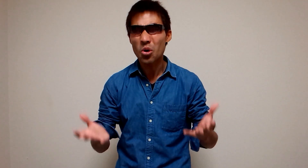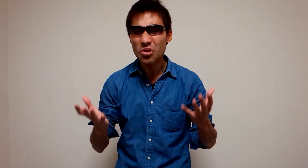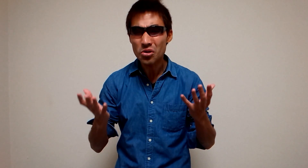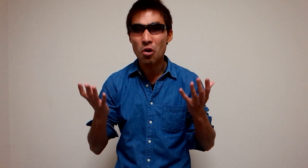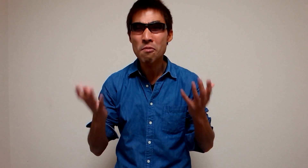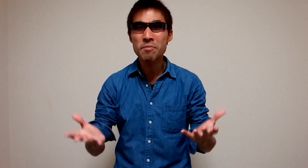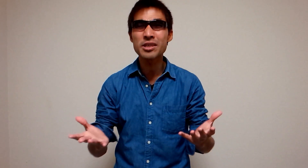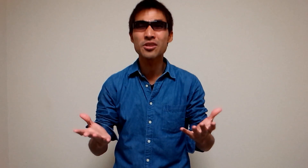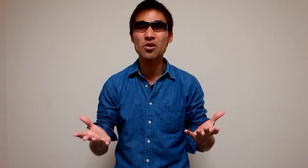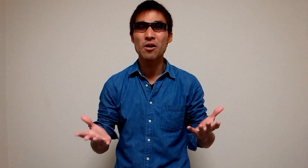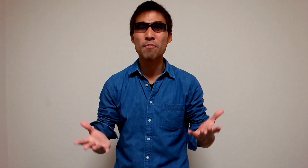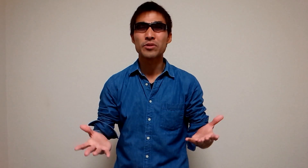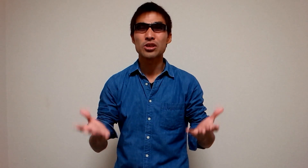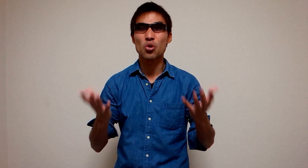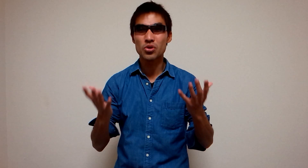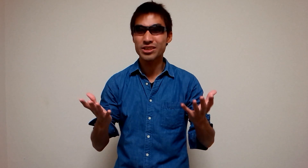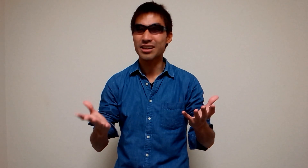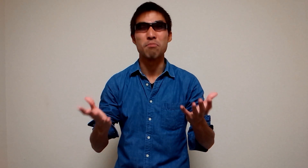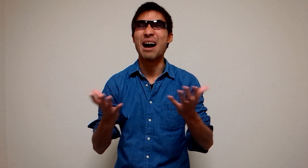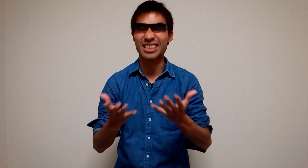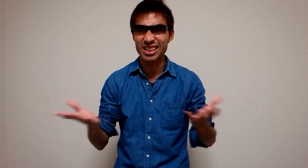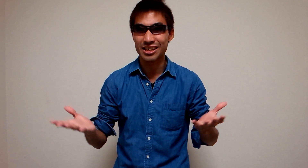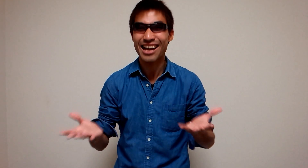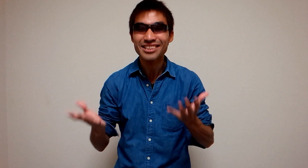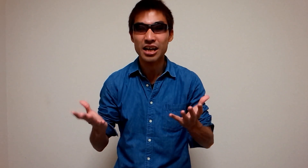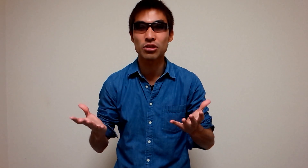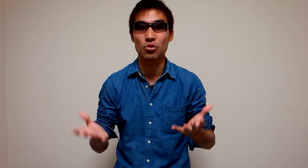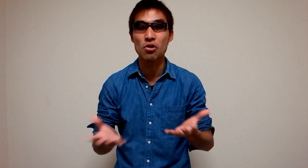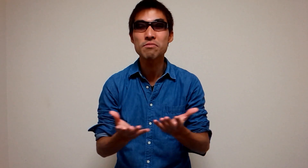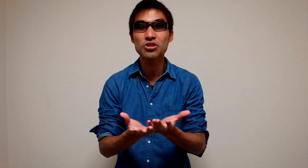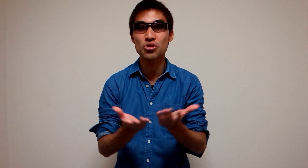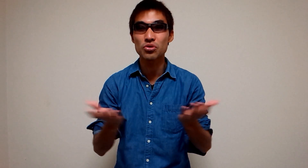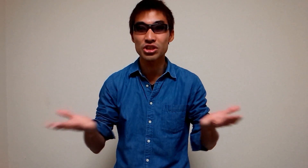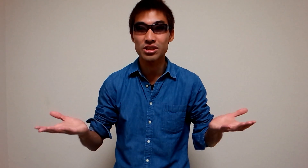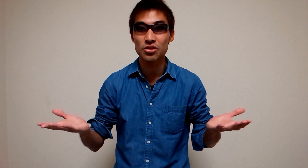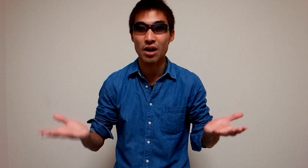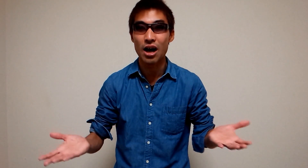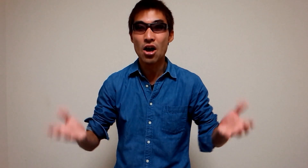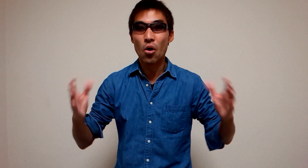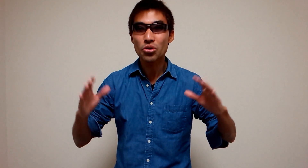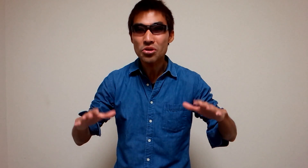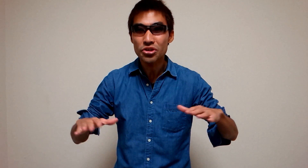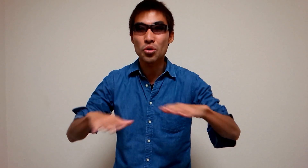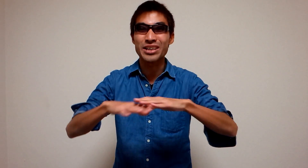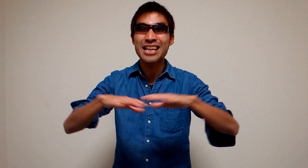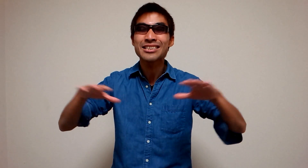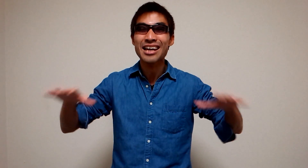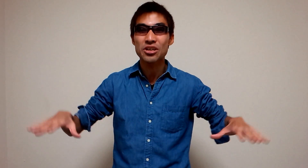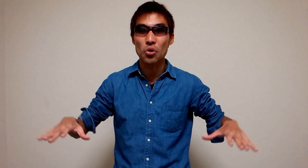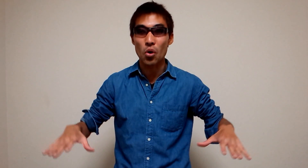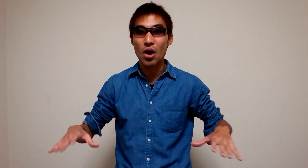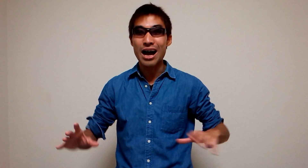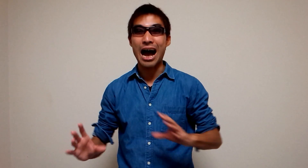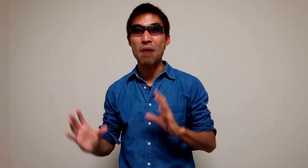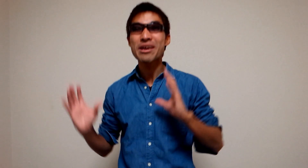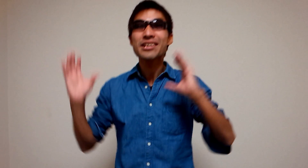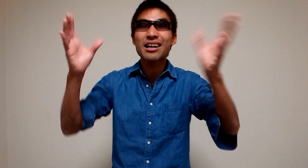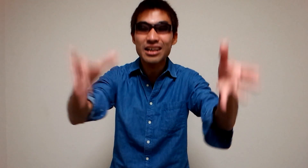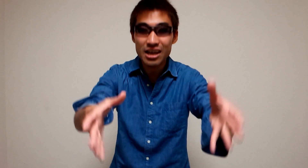このコンビニの食事ってのはまずいなぜかっていうとコンビニの食事っていうのはほとんどの原材料をアメリカから